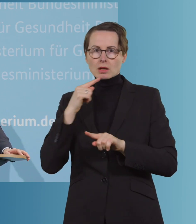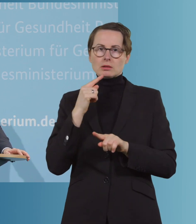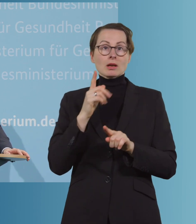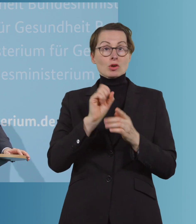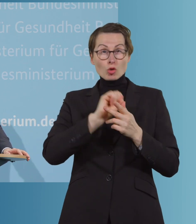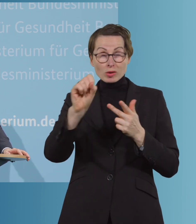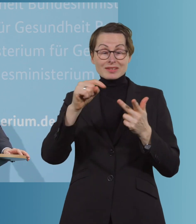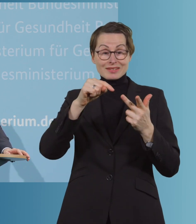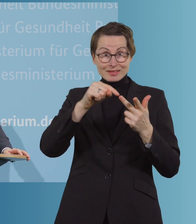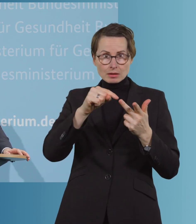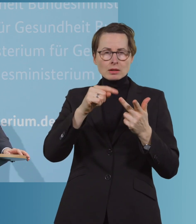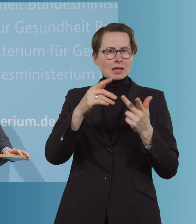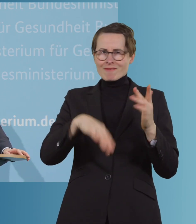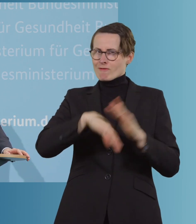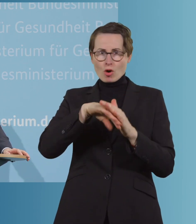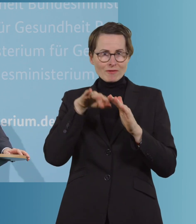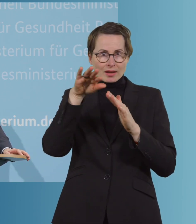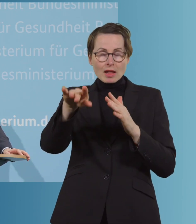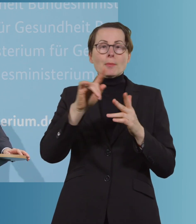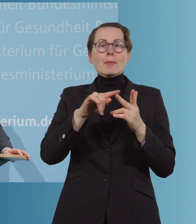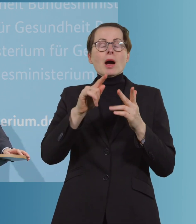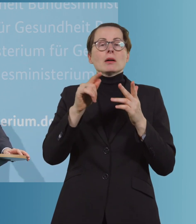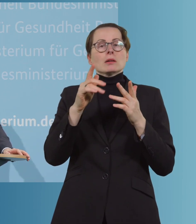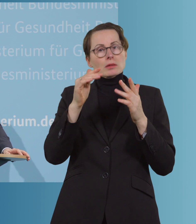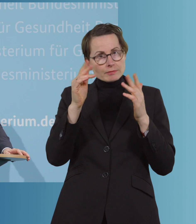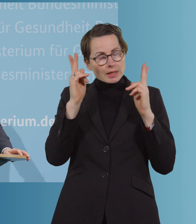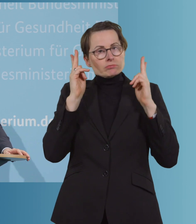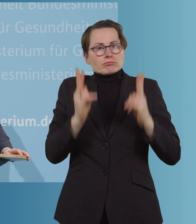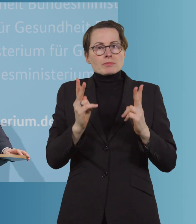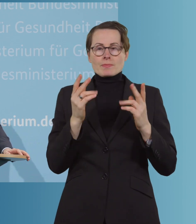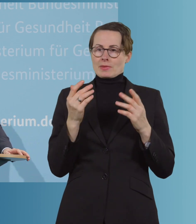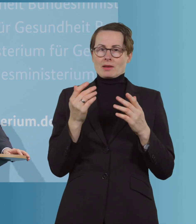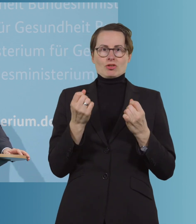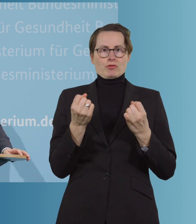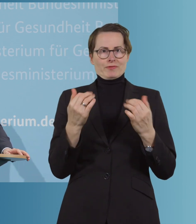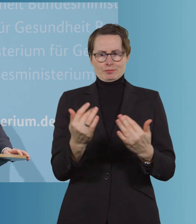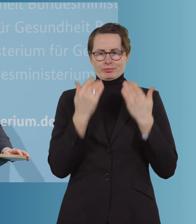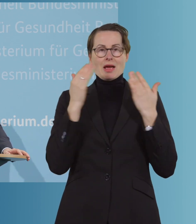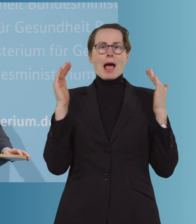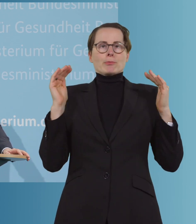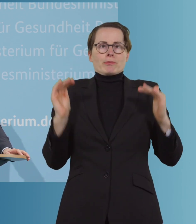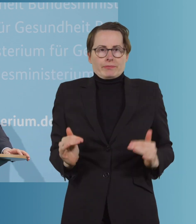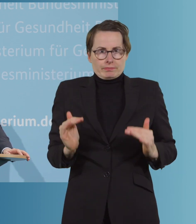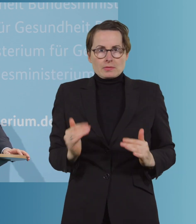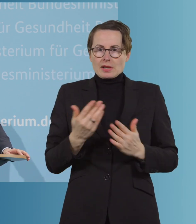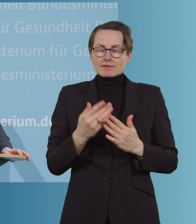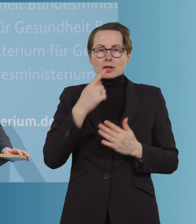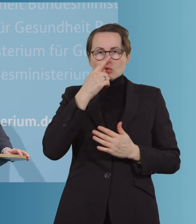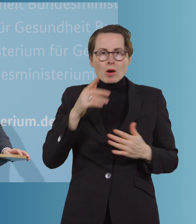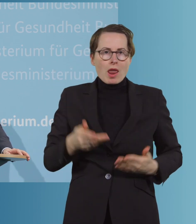wirksam vermieden werden kann und sie in diesem Sinne, in diesem guten, besten Sinne auch wirksam sind. Und das ist genau